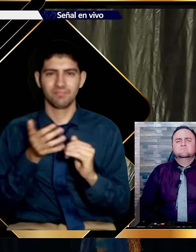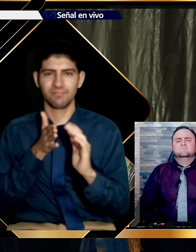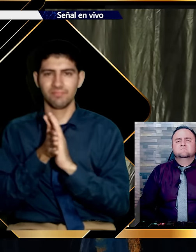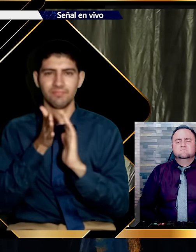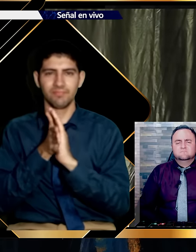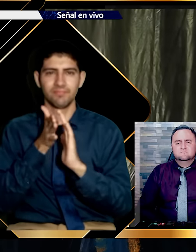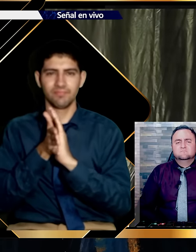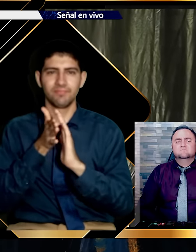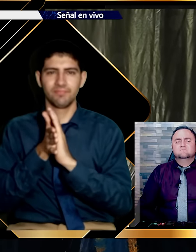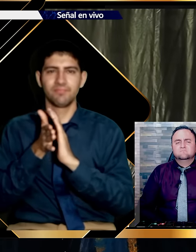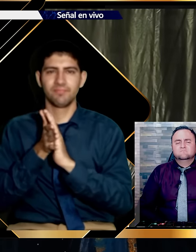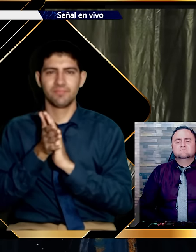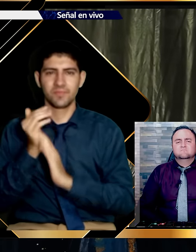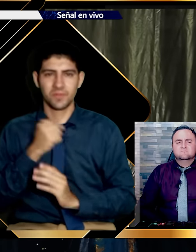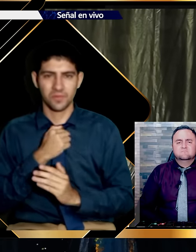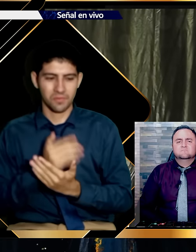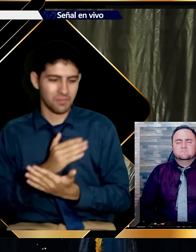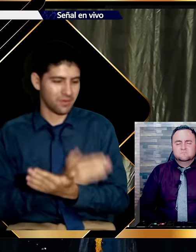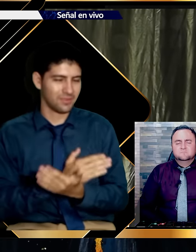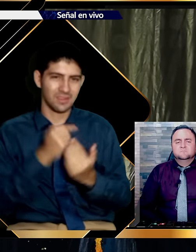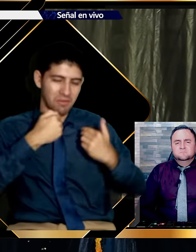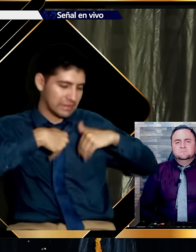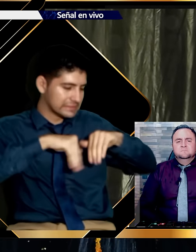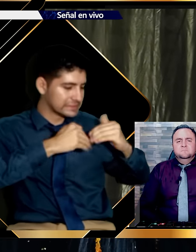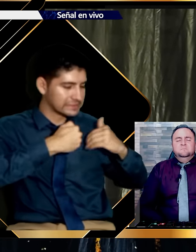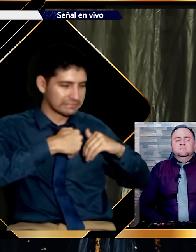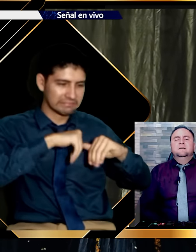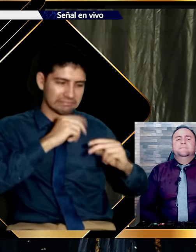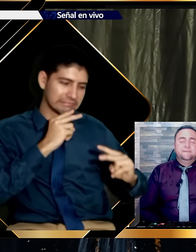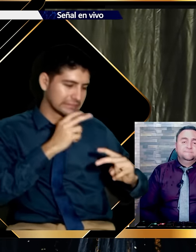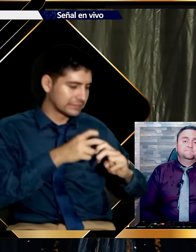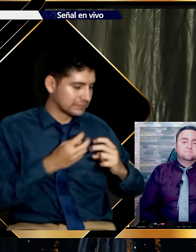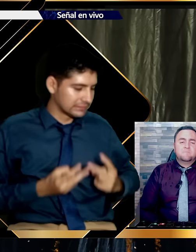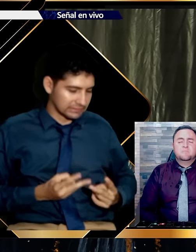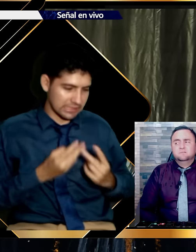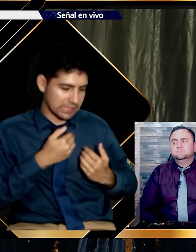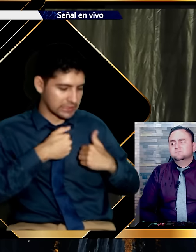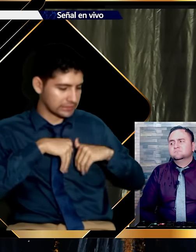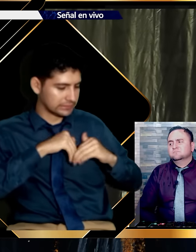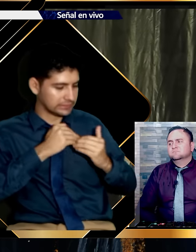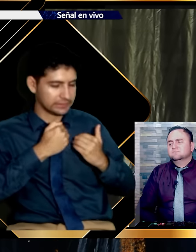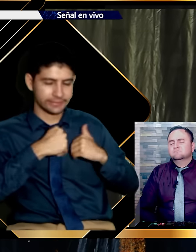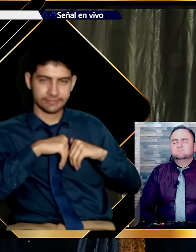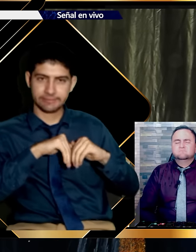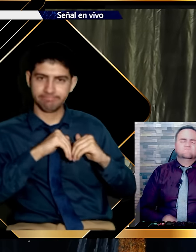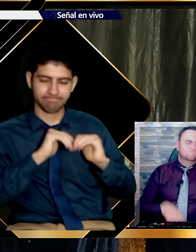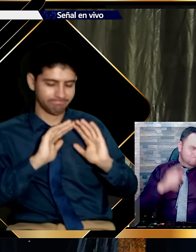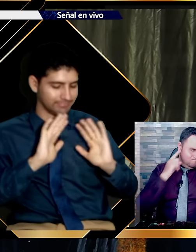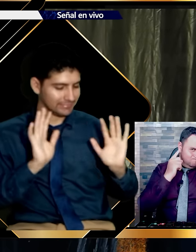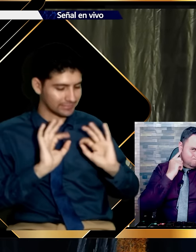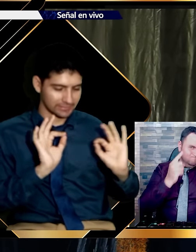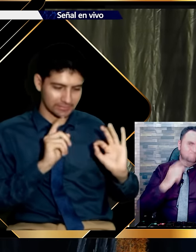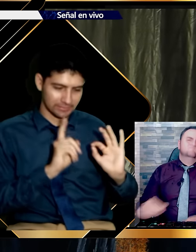Yo tengo que decir. Yo estaba en Lodebar. Ni palabra de Dios había en mi